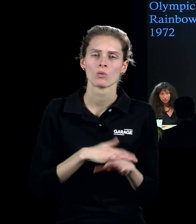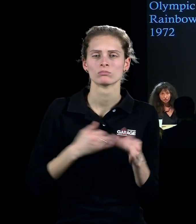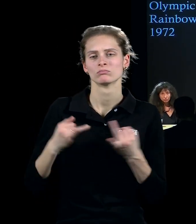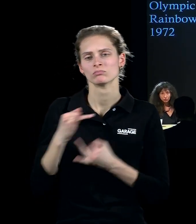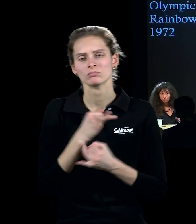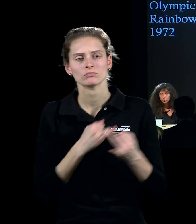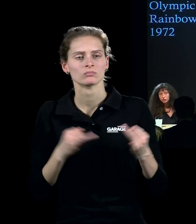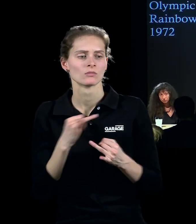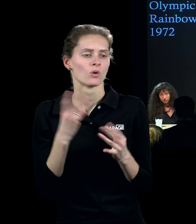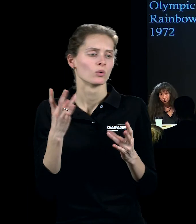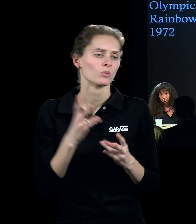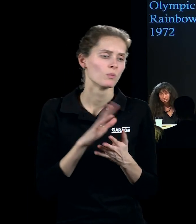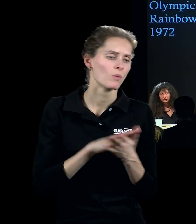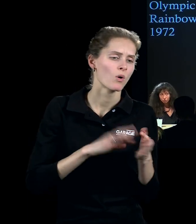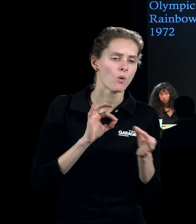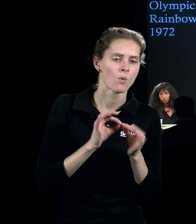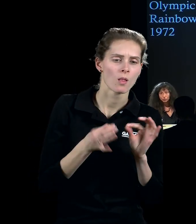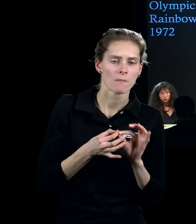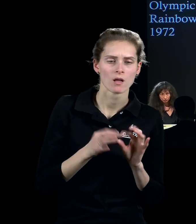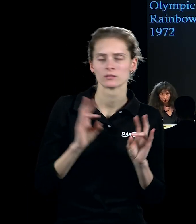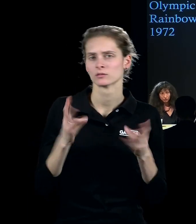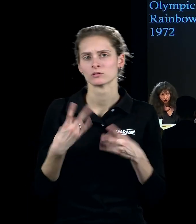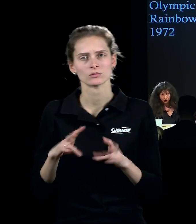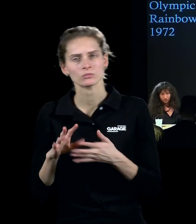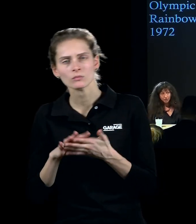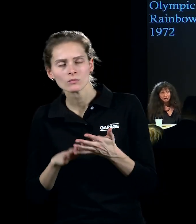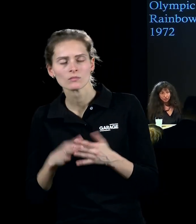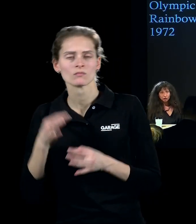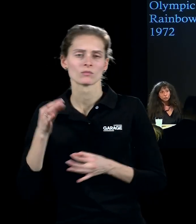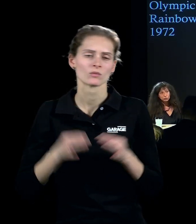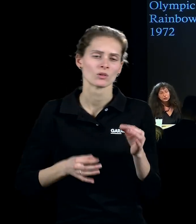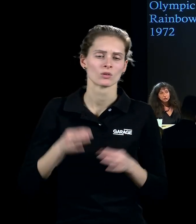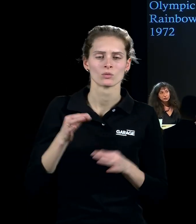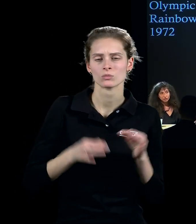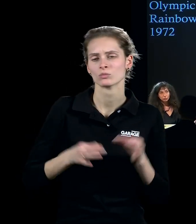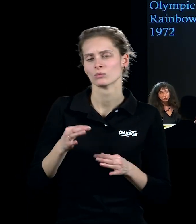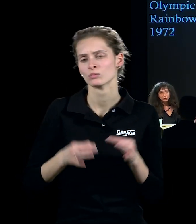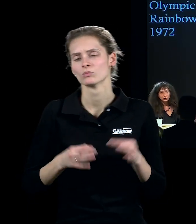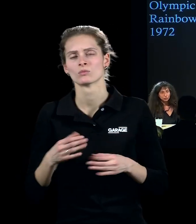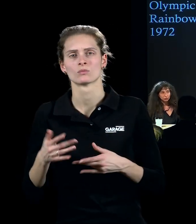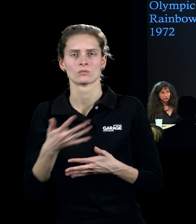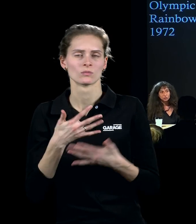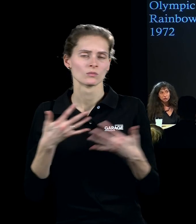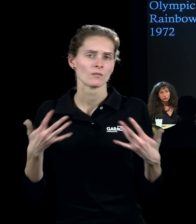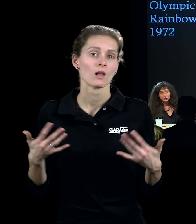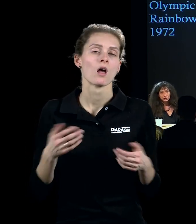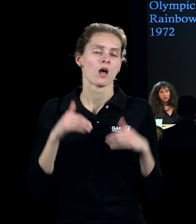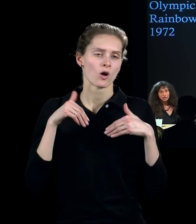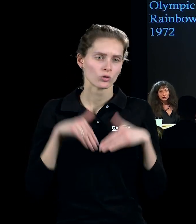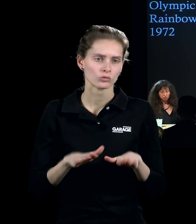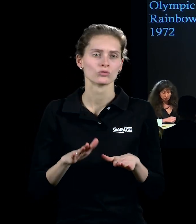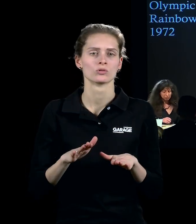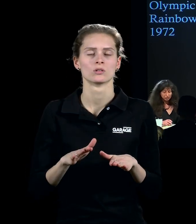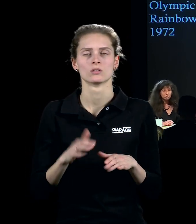продолжать Олимпиаду после этого теракта или не стоит, её решили продолжать. И решили всё-таки сделать церемонию закрытия, то есть сделать праздник.